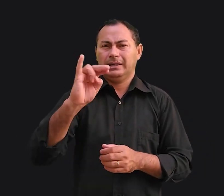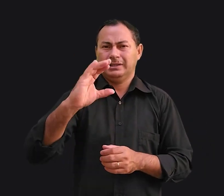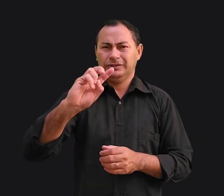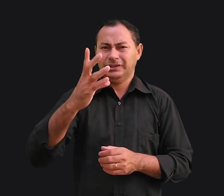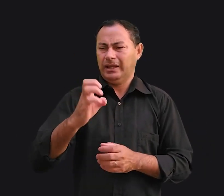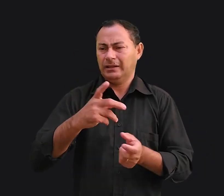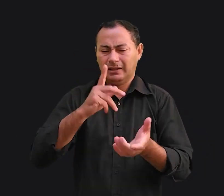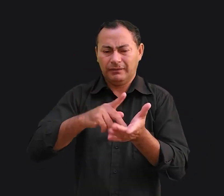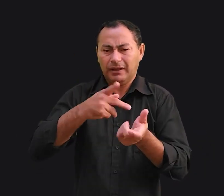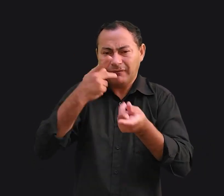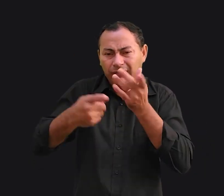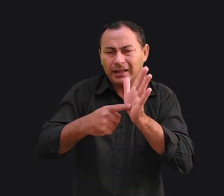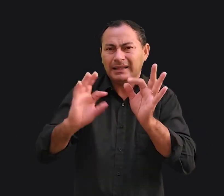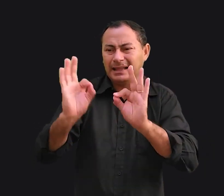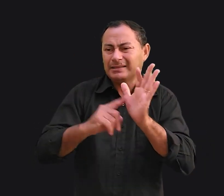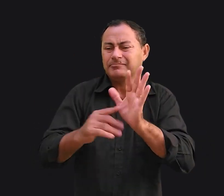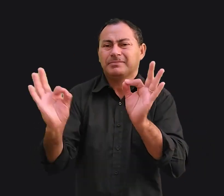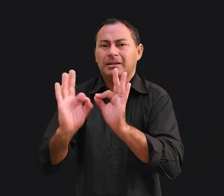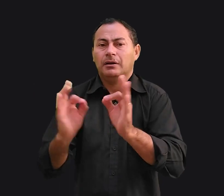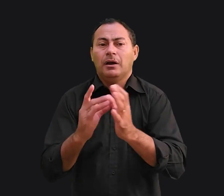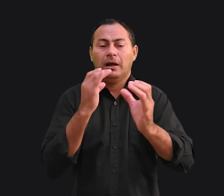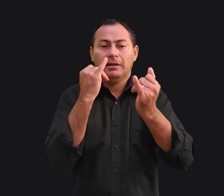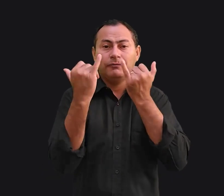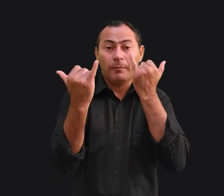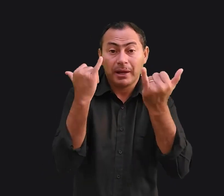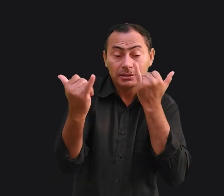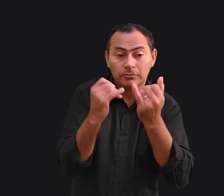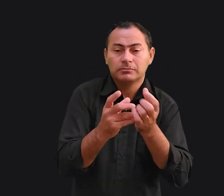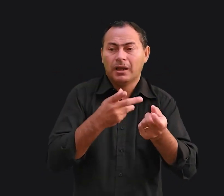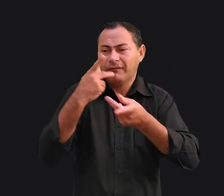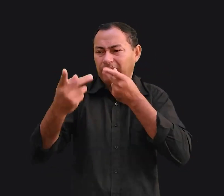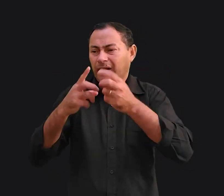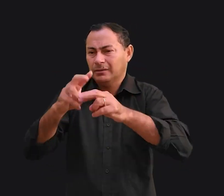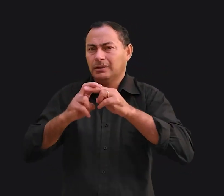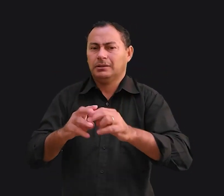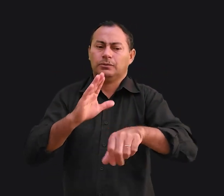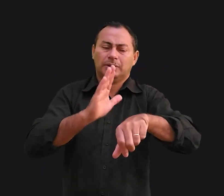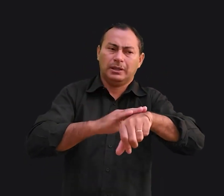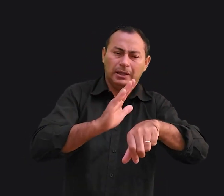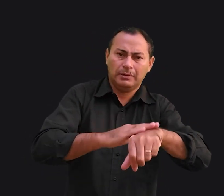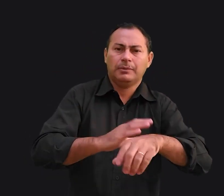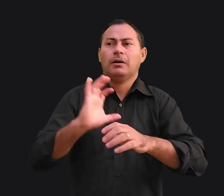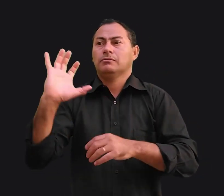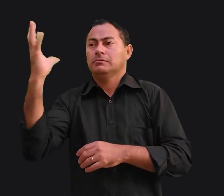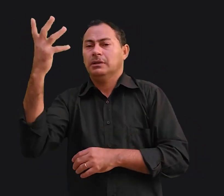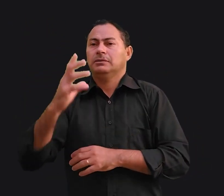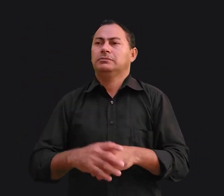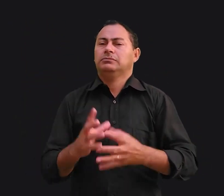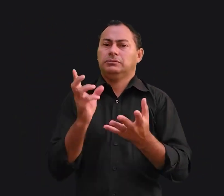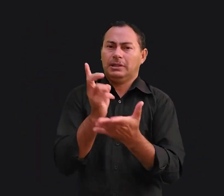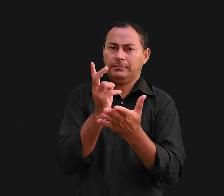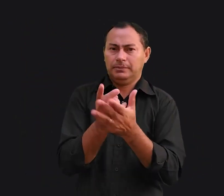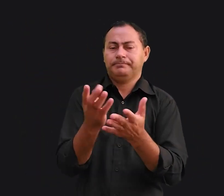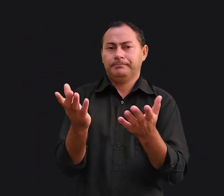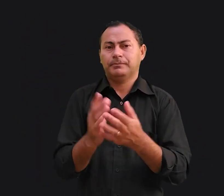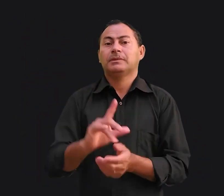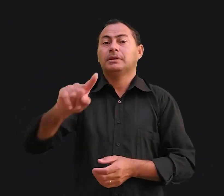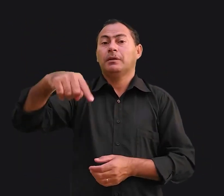não dizem nada. Há a informação factual, comentários a respeito do tempo, acontecimentos recentes e tal. Depois,